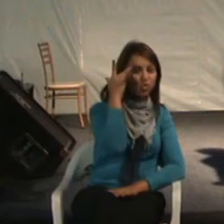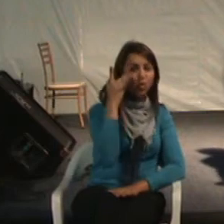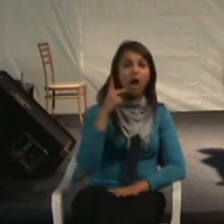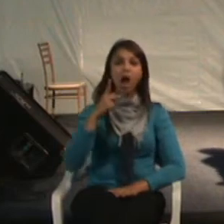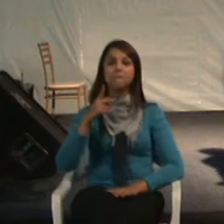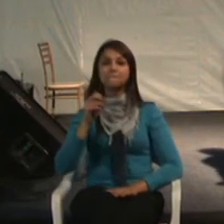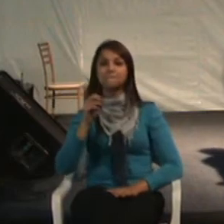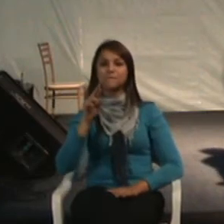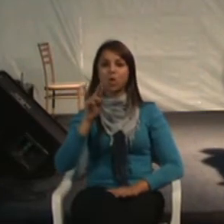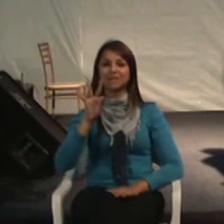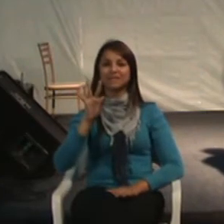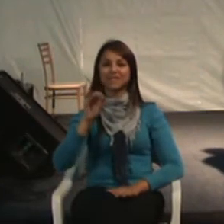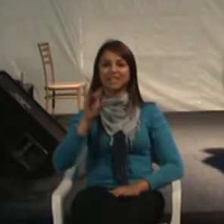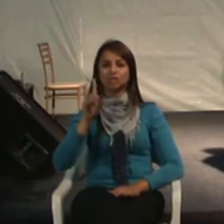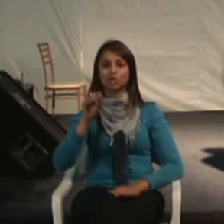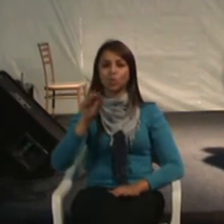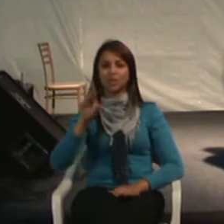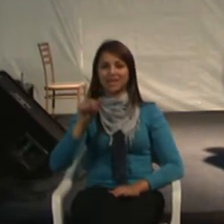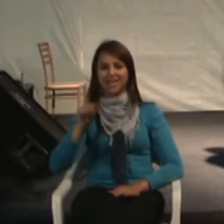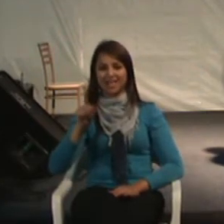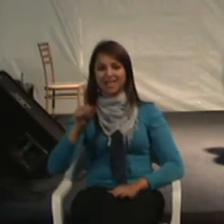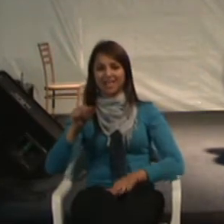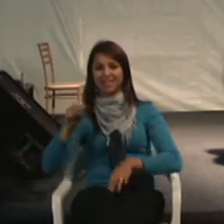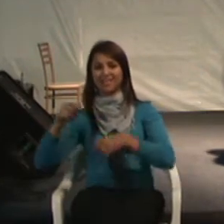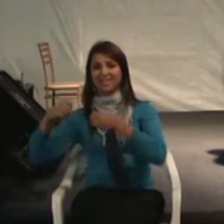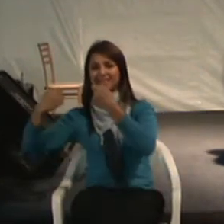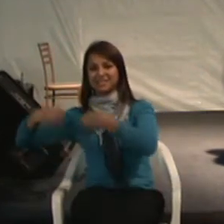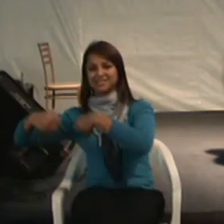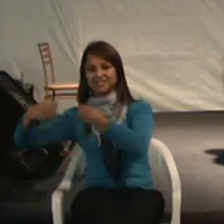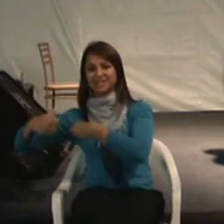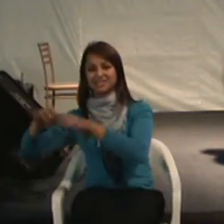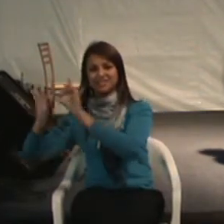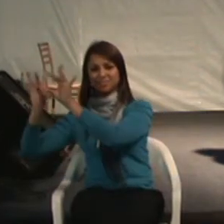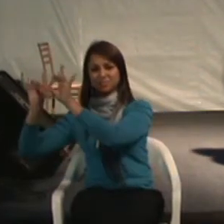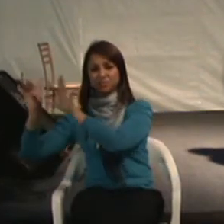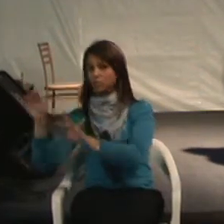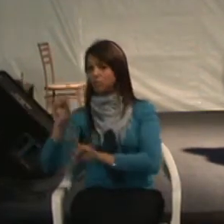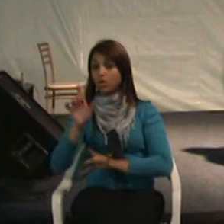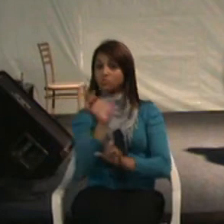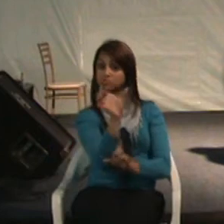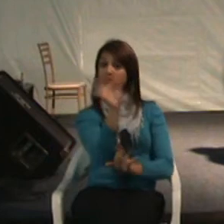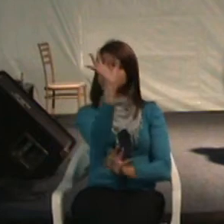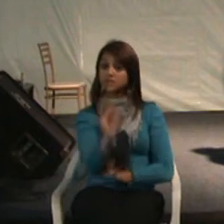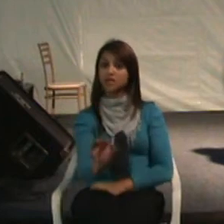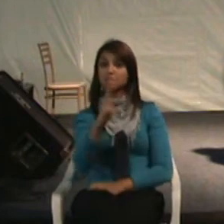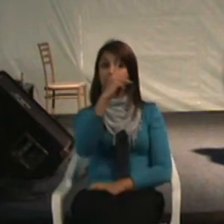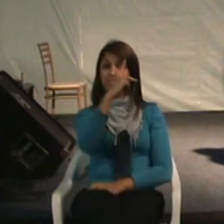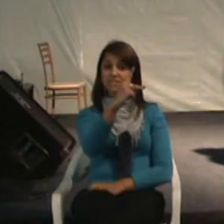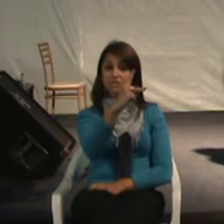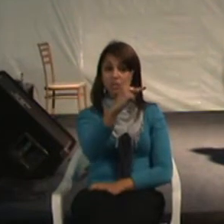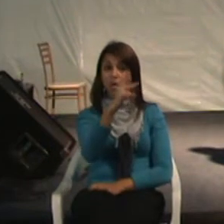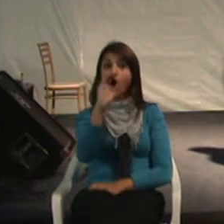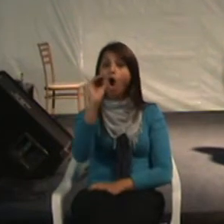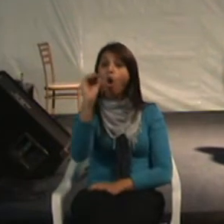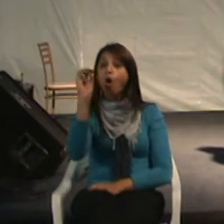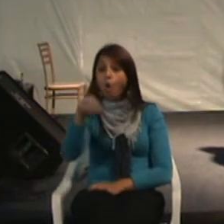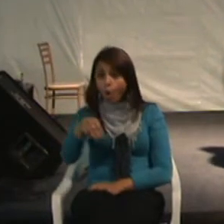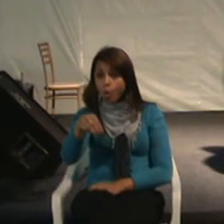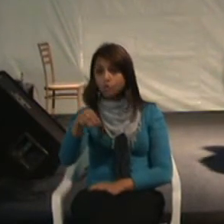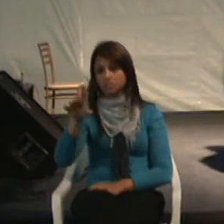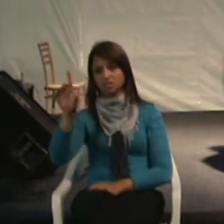necessidades especiais. Não. O termo certo hoje é pessoa com